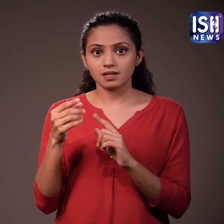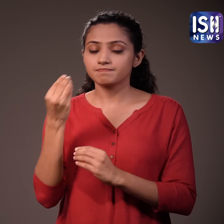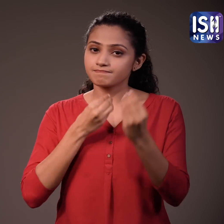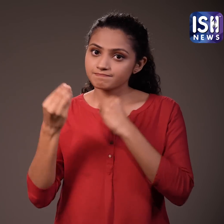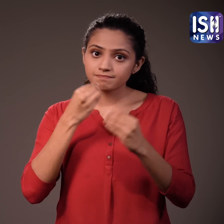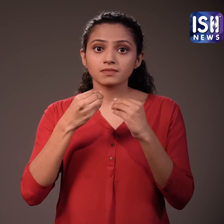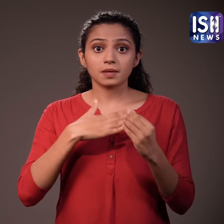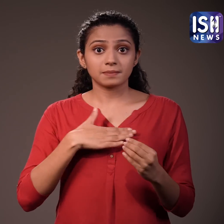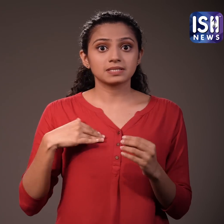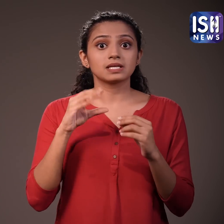कम होती है